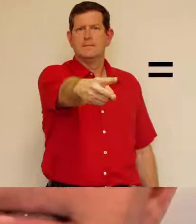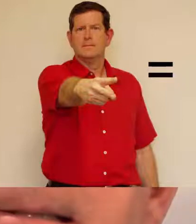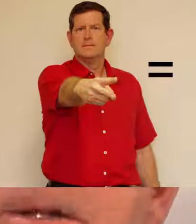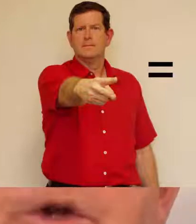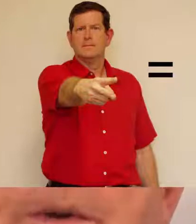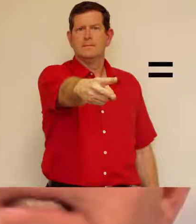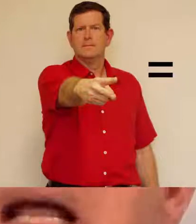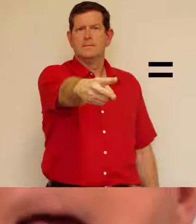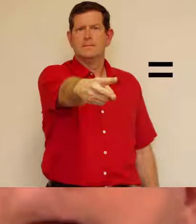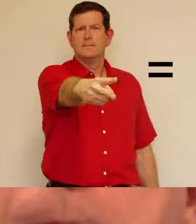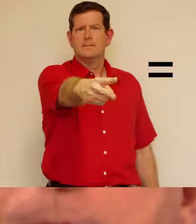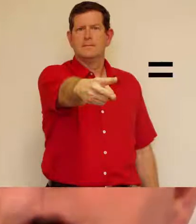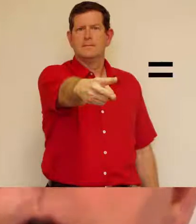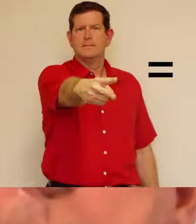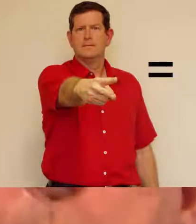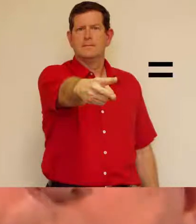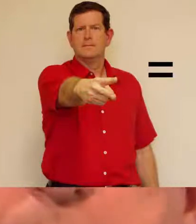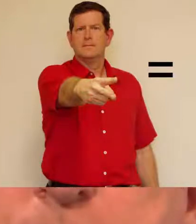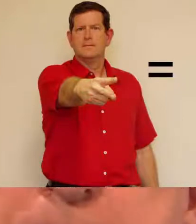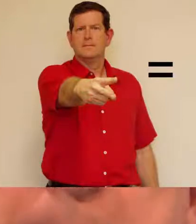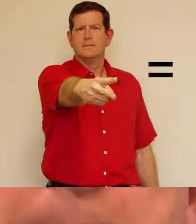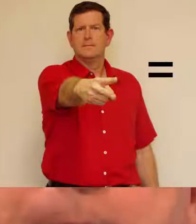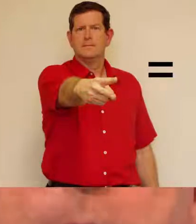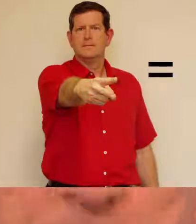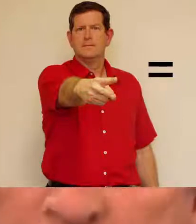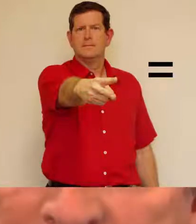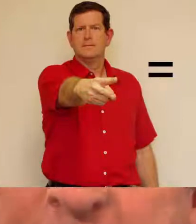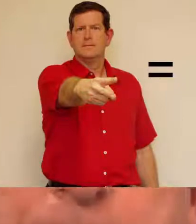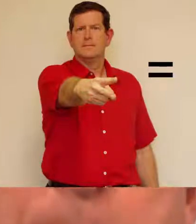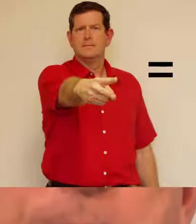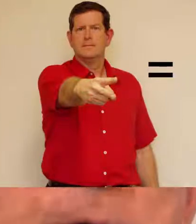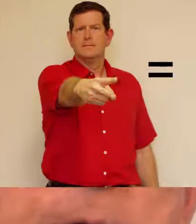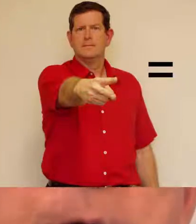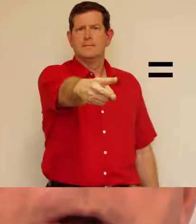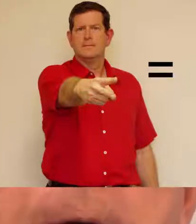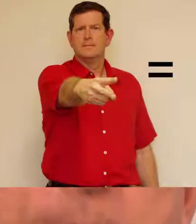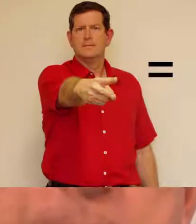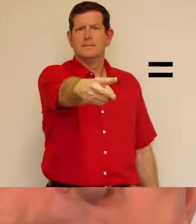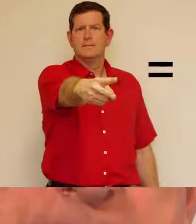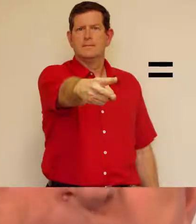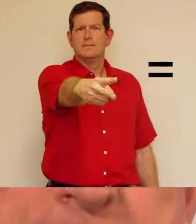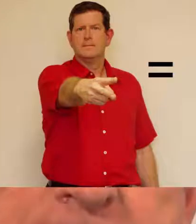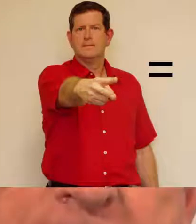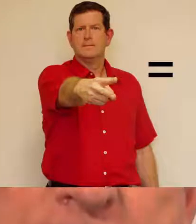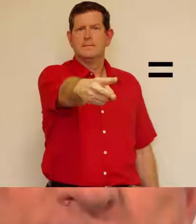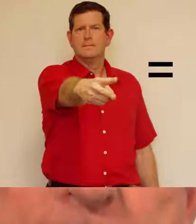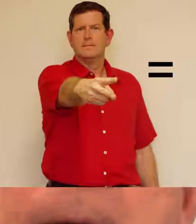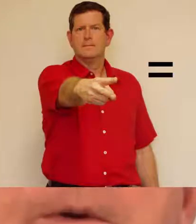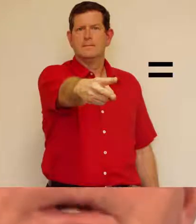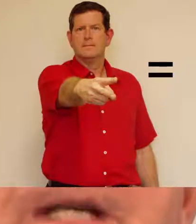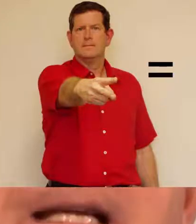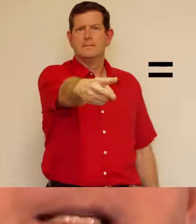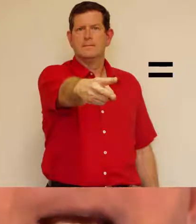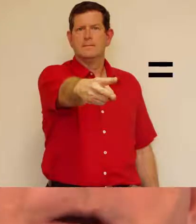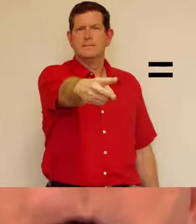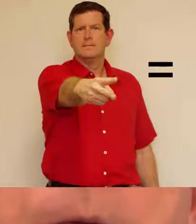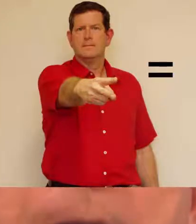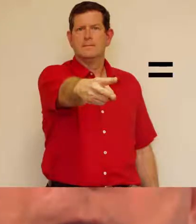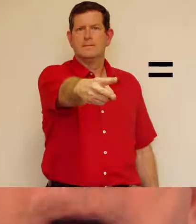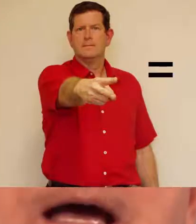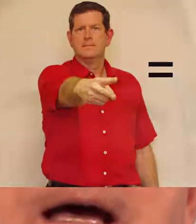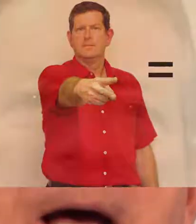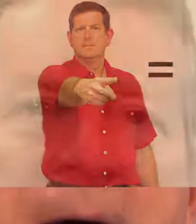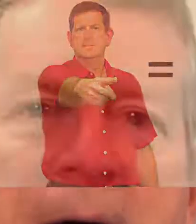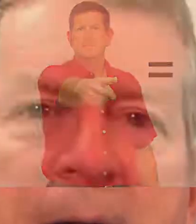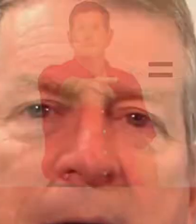tu es élève, je suppose. Tu es élève et tu es en train d'apprendre le français. D'accord ? Donc, ça, c'est le